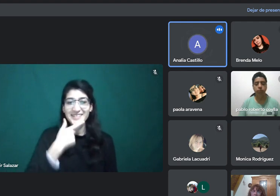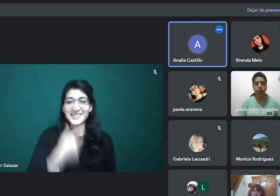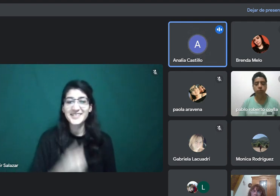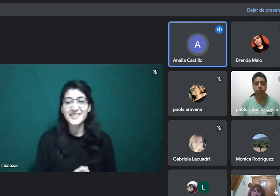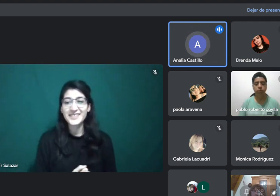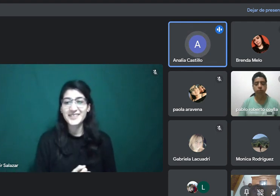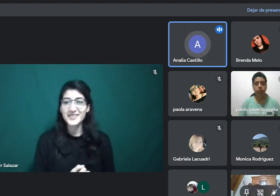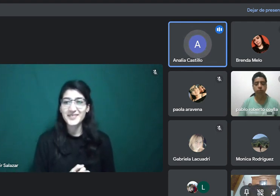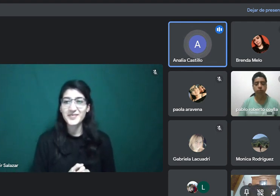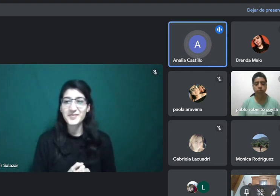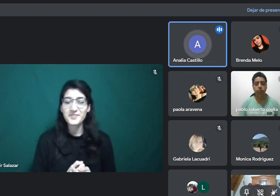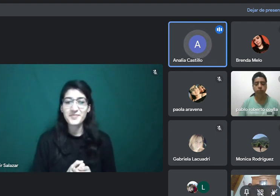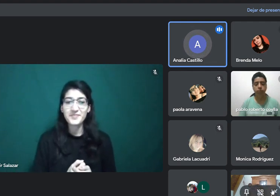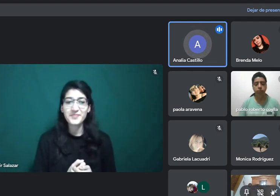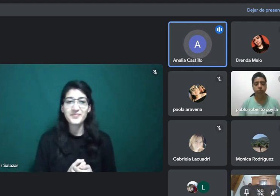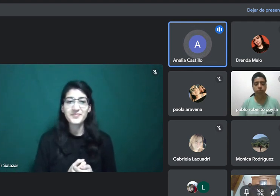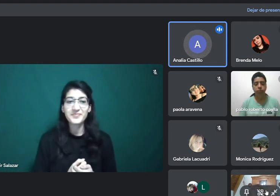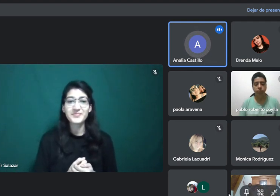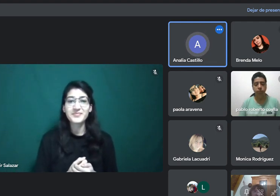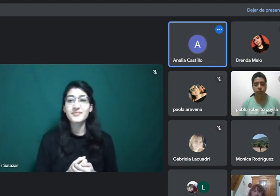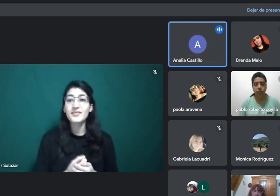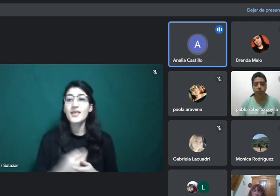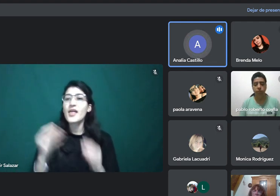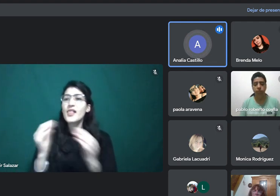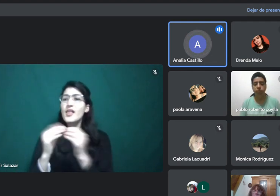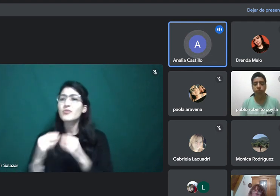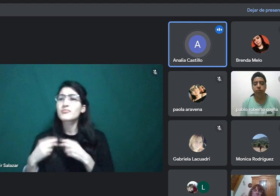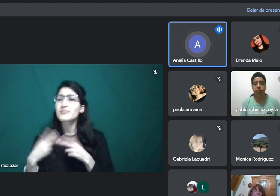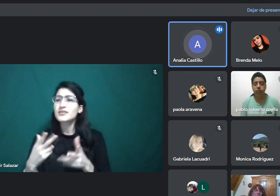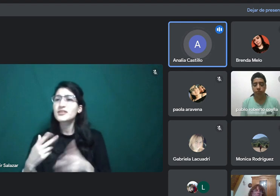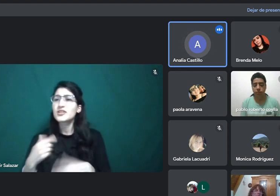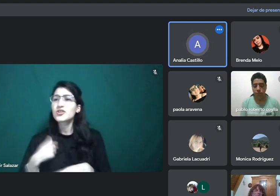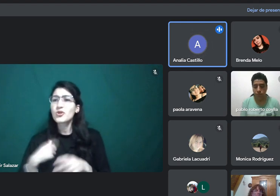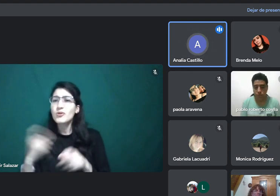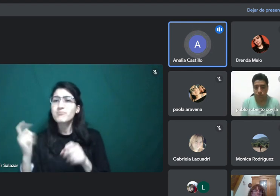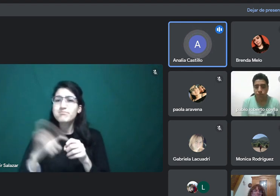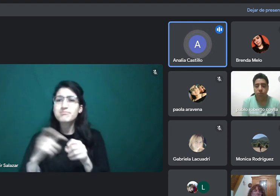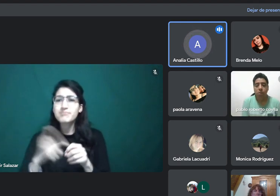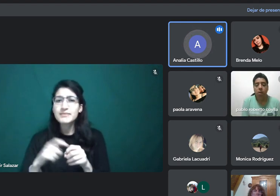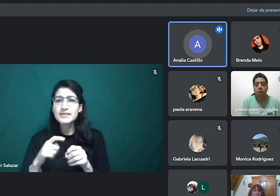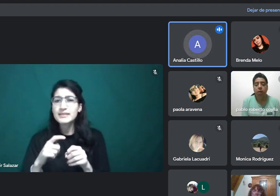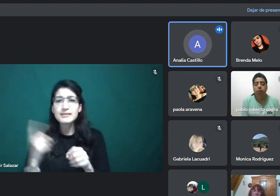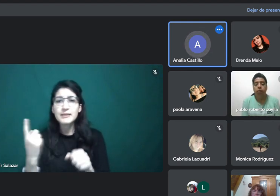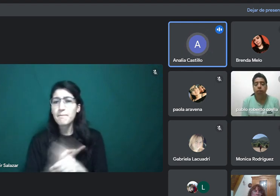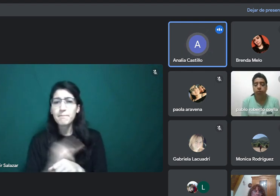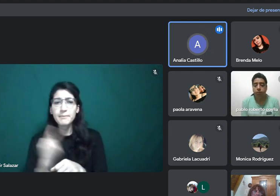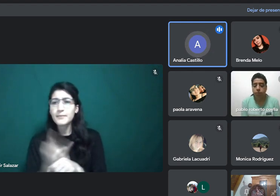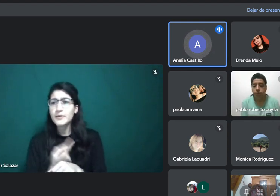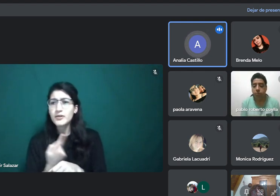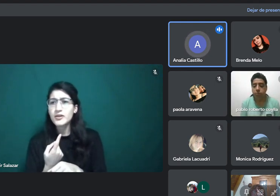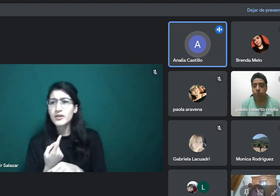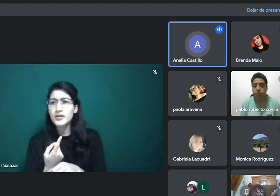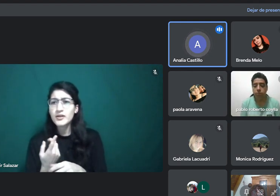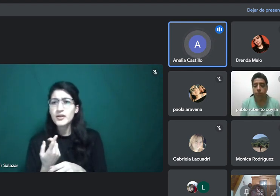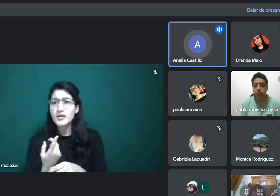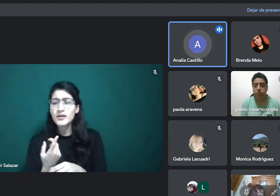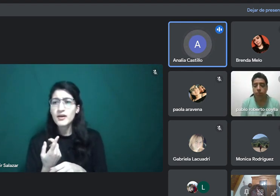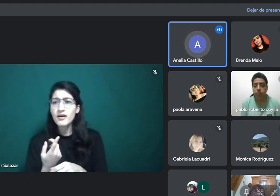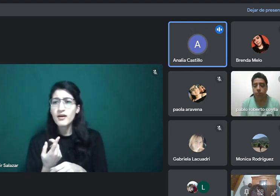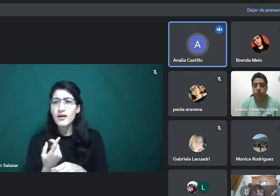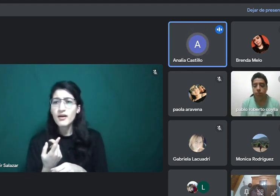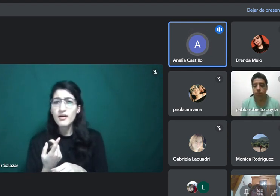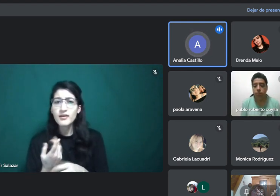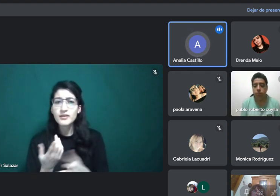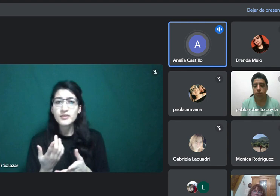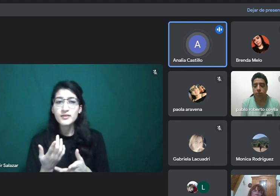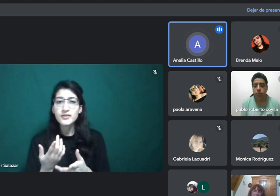Yo solicitaba entrar y no me admitía y en CAN estaba, pero para mí era verbo,